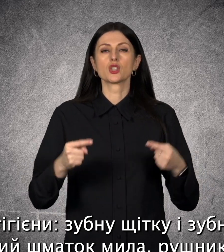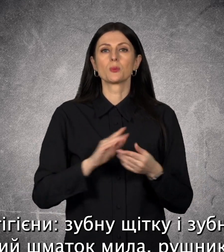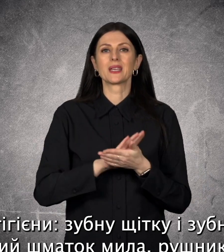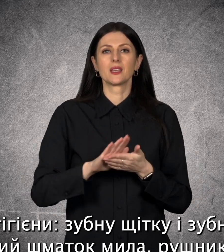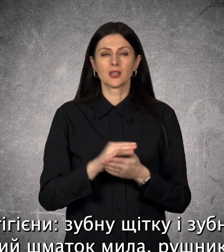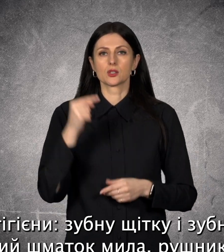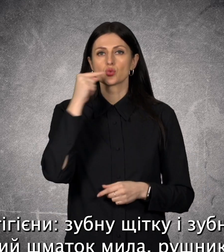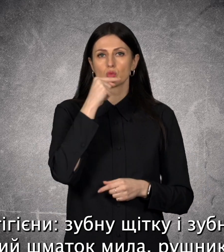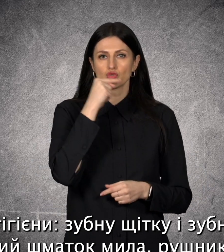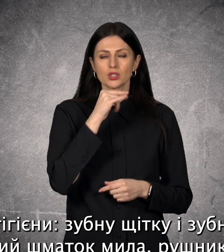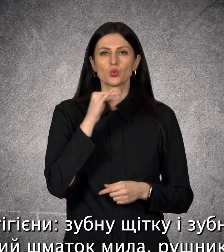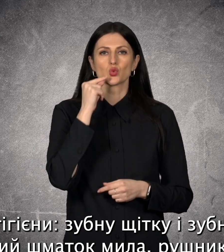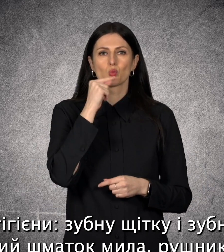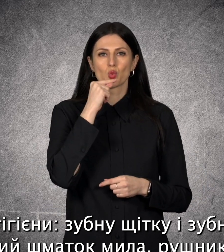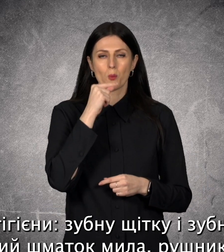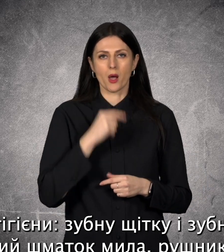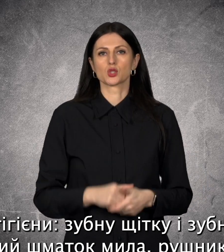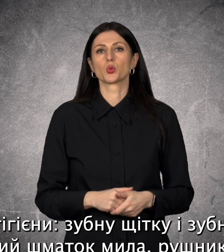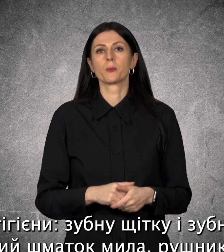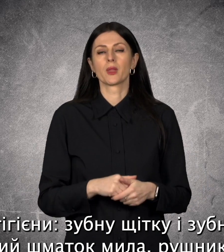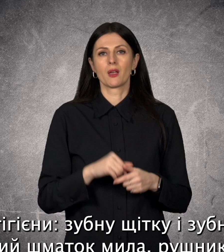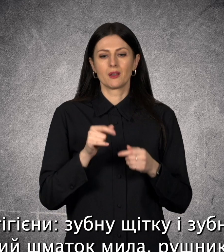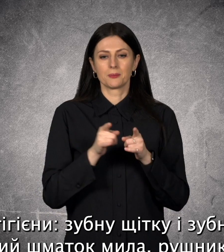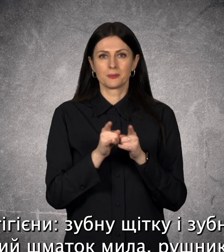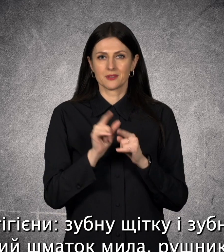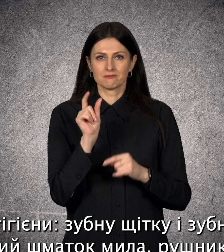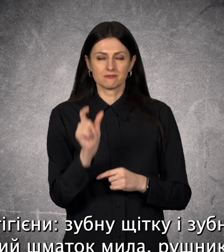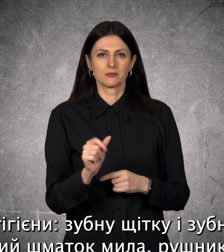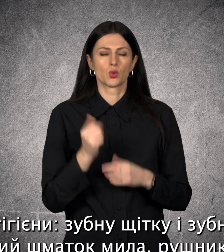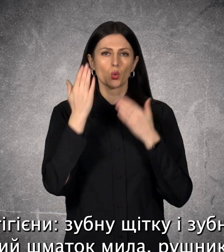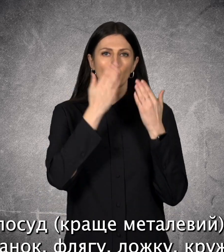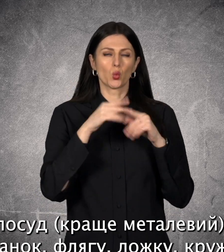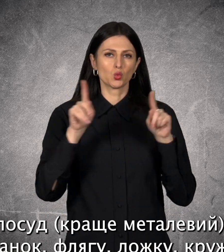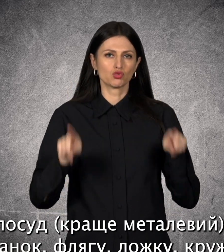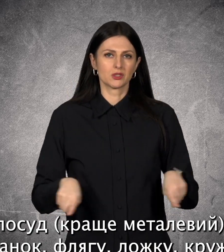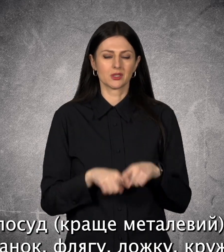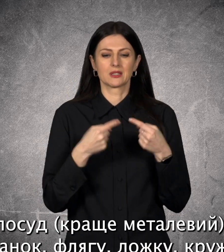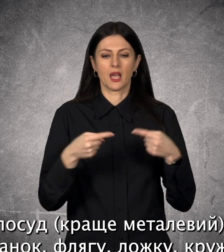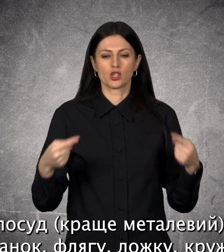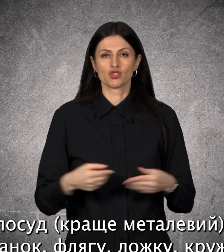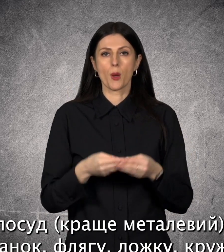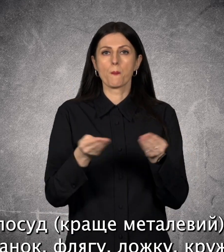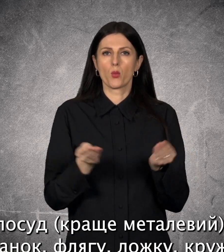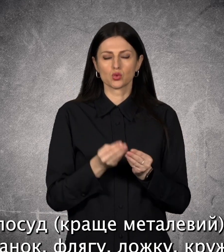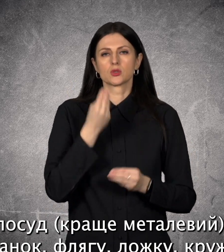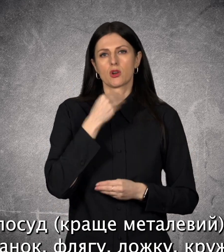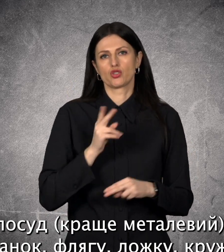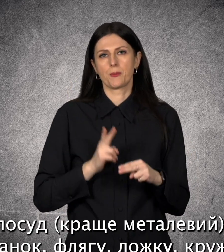щітку і зубну пасту, невеликий шматок мила, рушник та інше. Посуд, краще металевий, казанок,